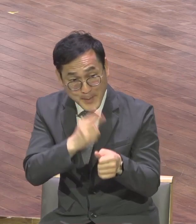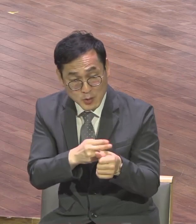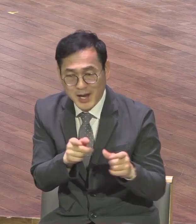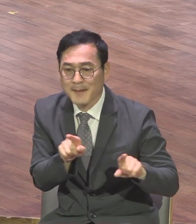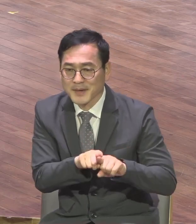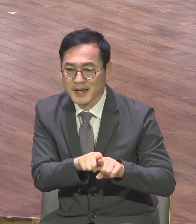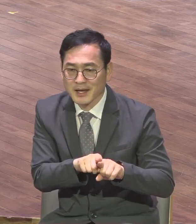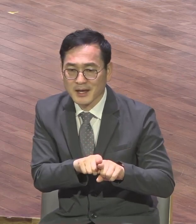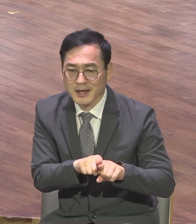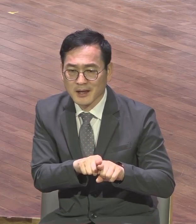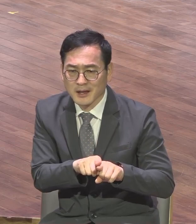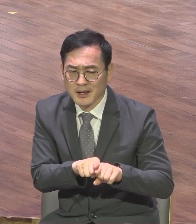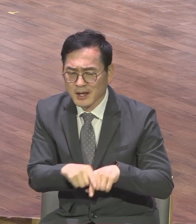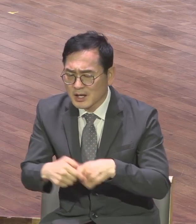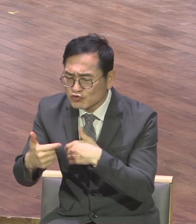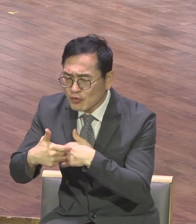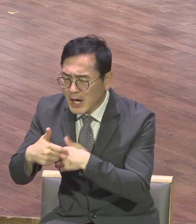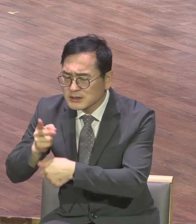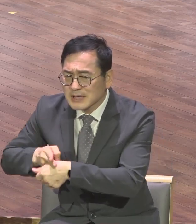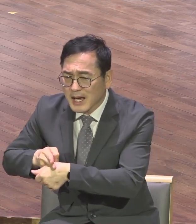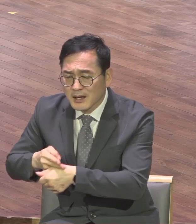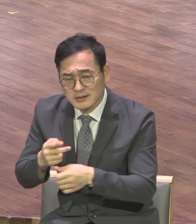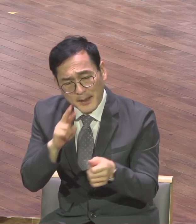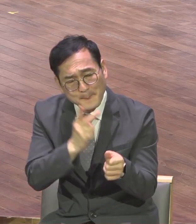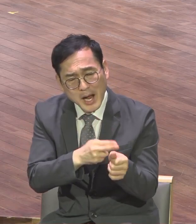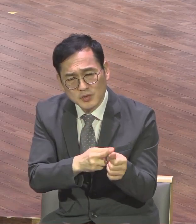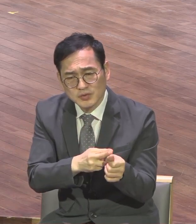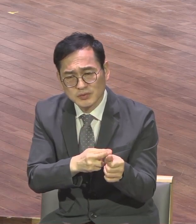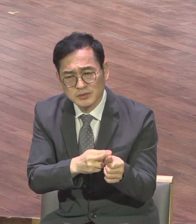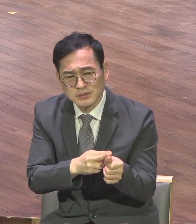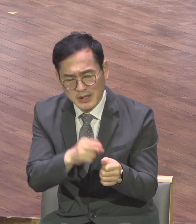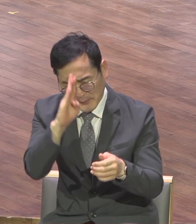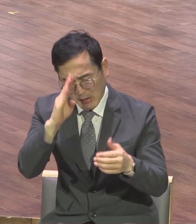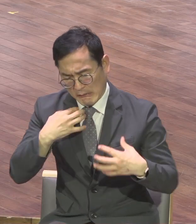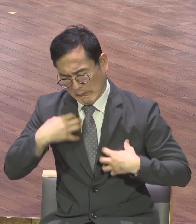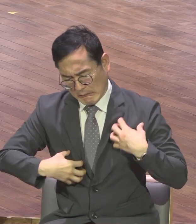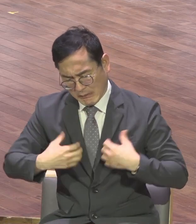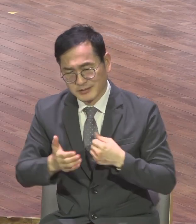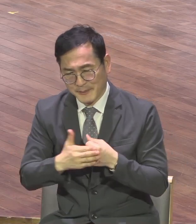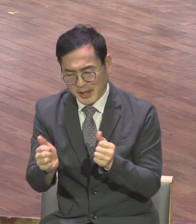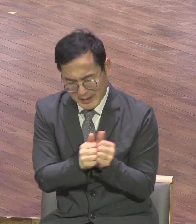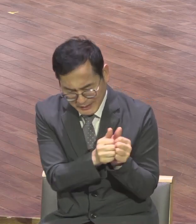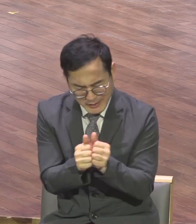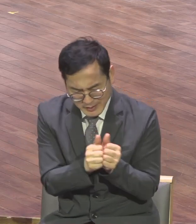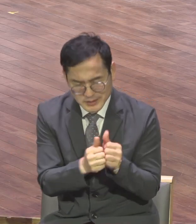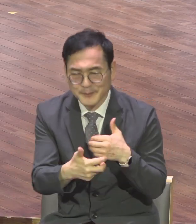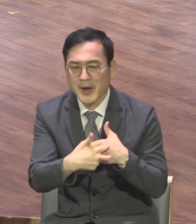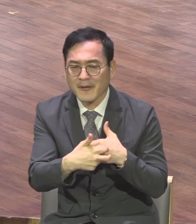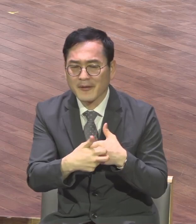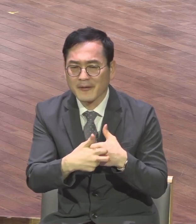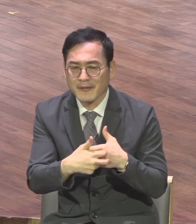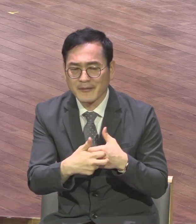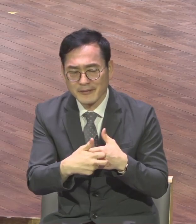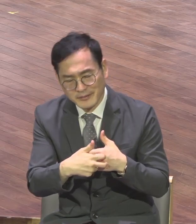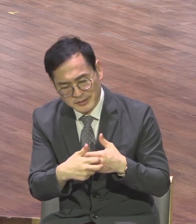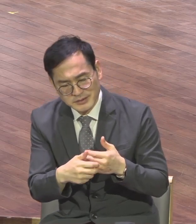누가는 의사입니다 바울의 주치의에요 바울이 워낙 병이 많으니까 병을 고쳐줘요 그리고 대살로니카 사람